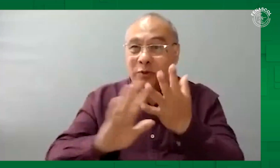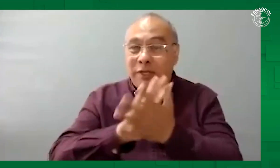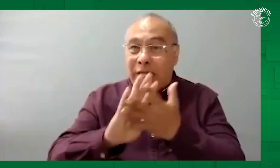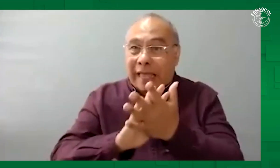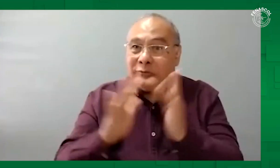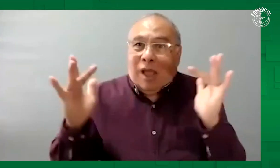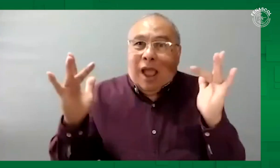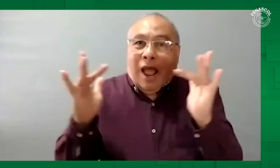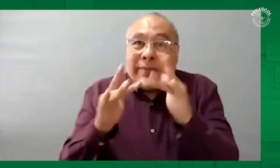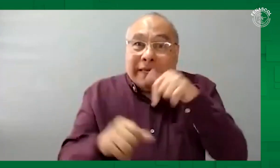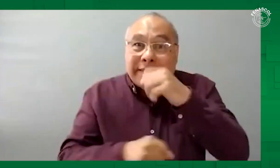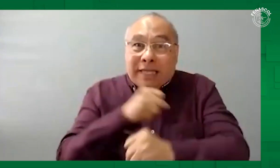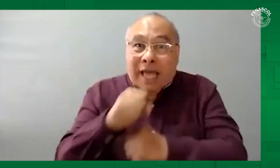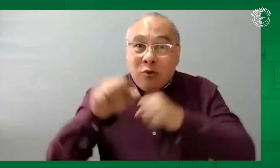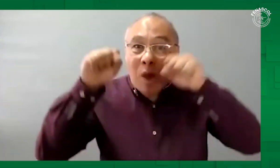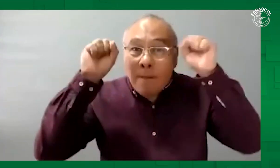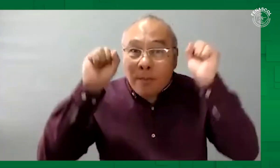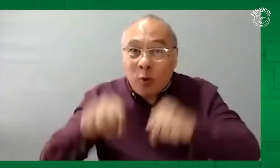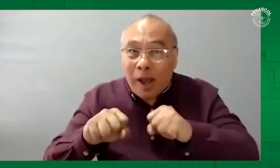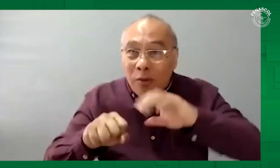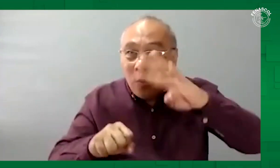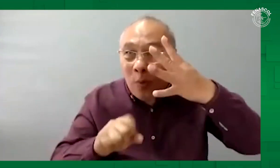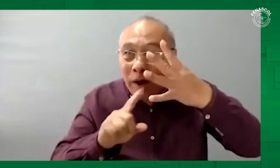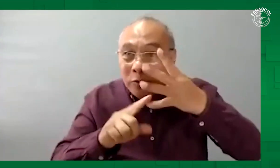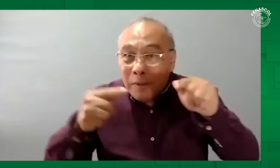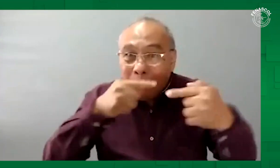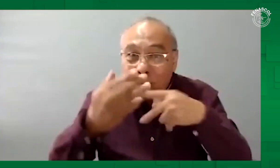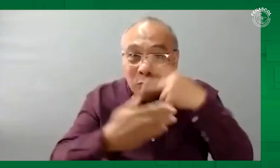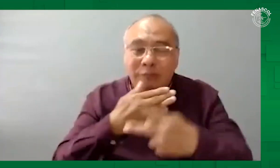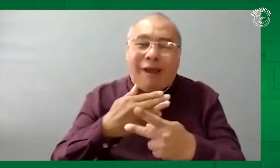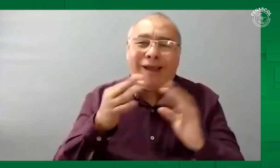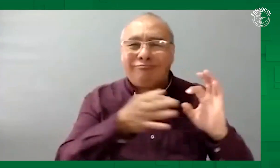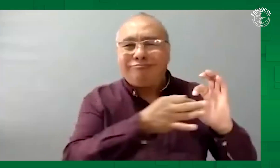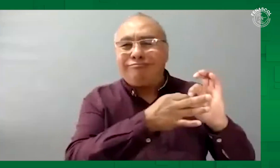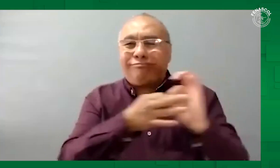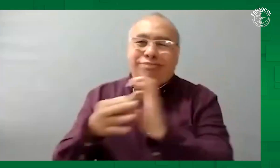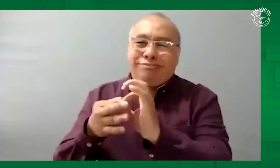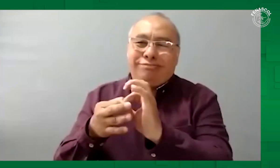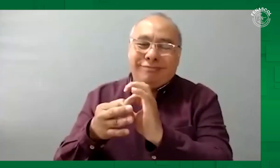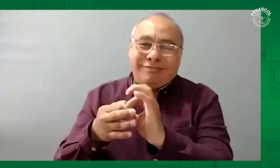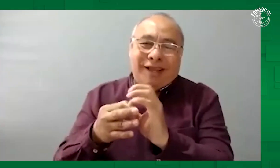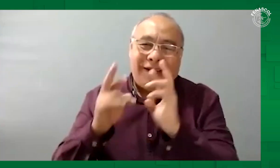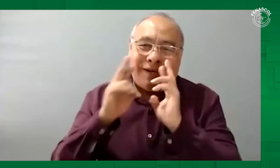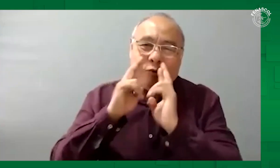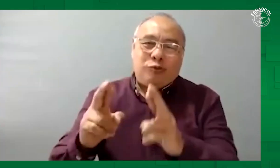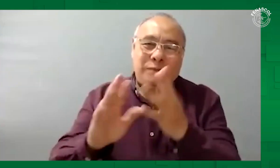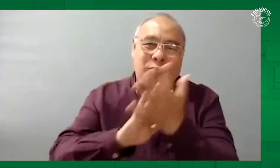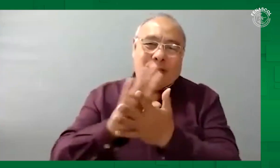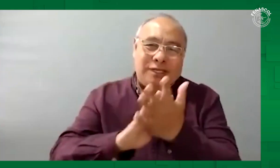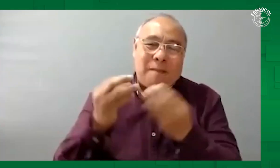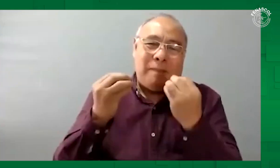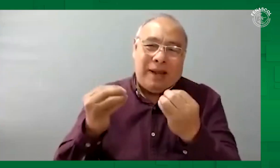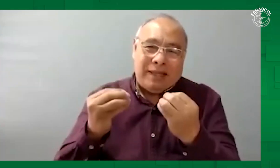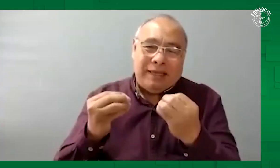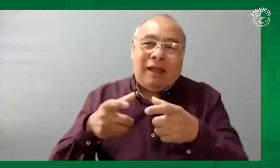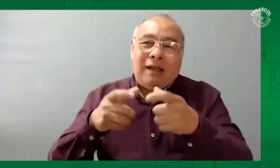años de reconocimiento. Y bueno, sería muy pertinente si se aprueba este cuarto debate. Sería realmente